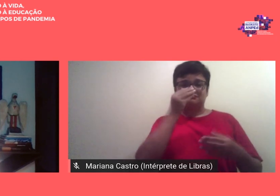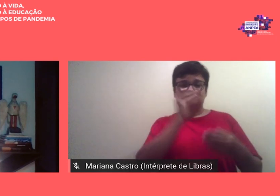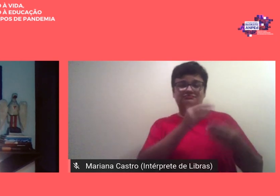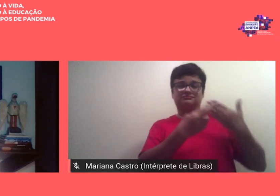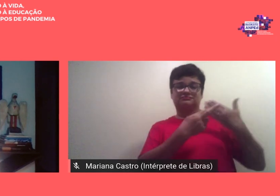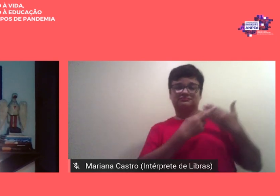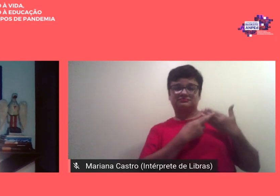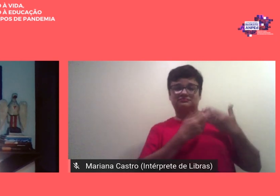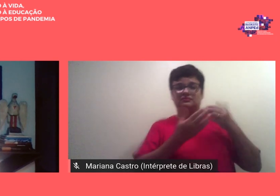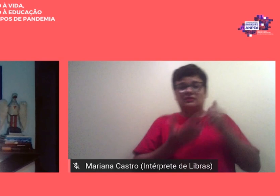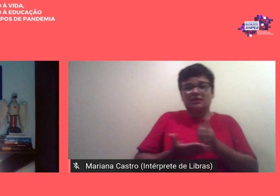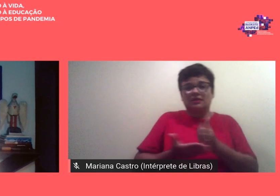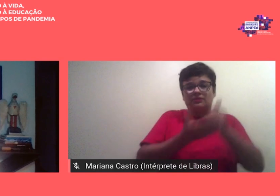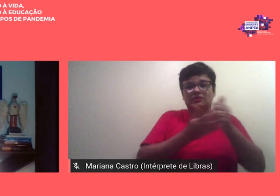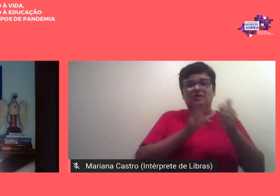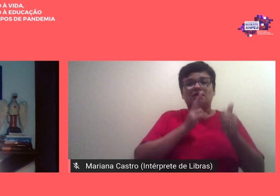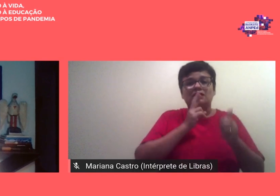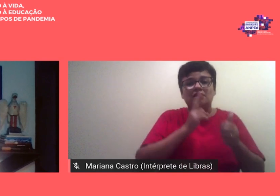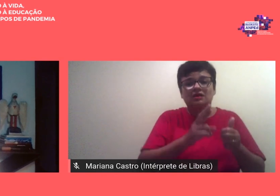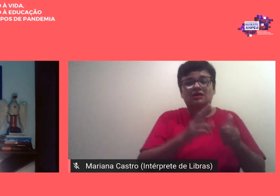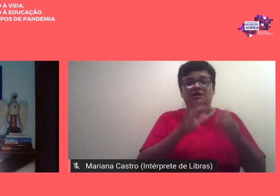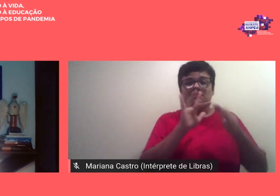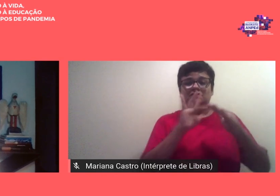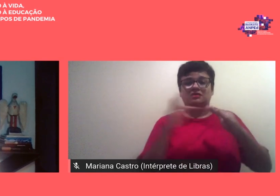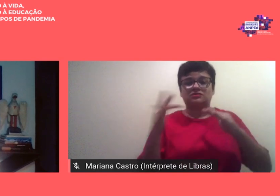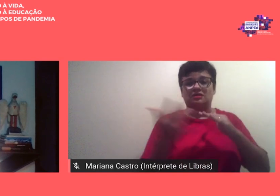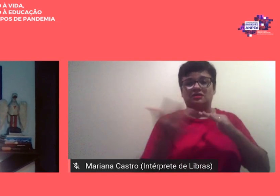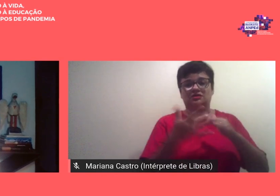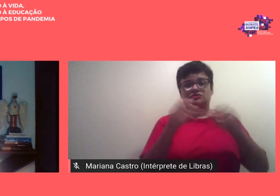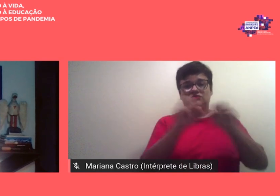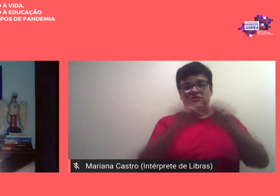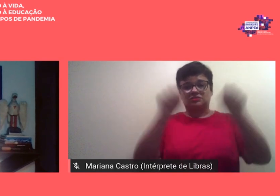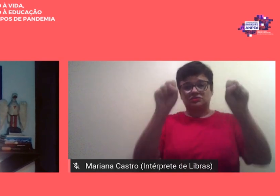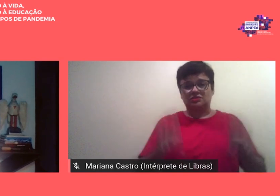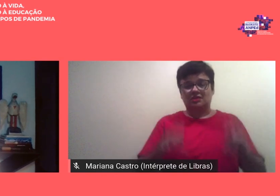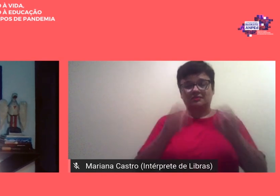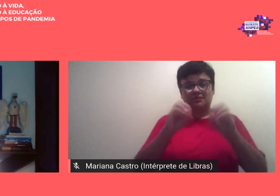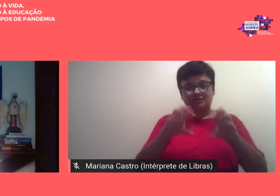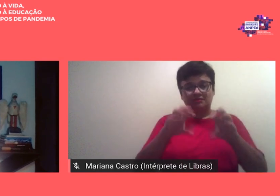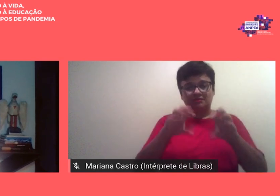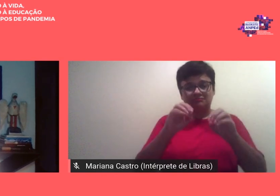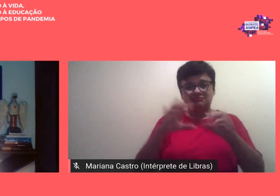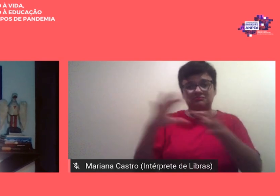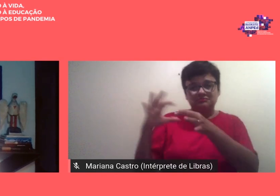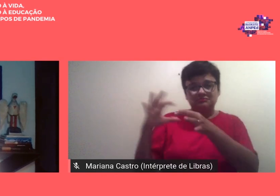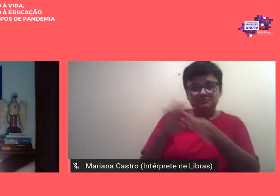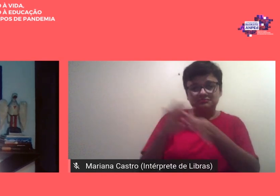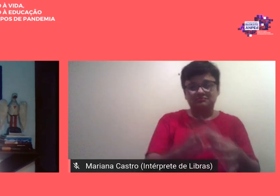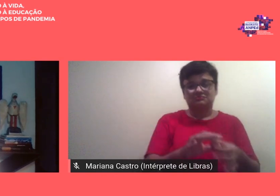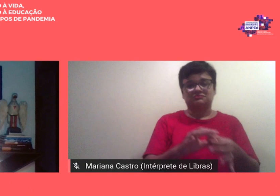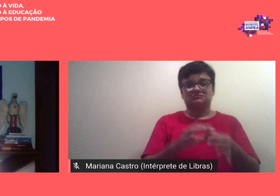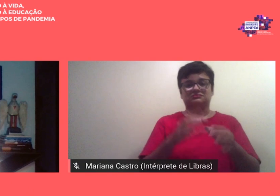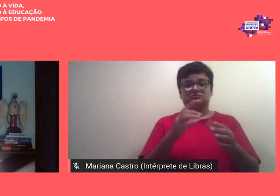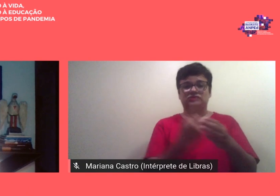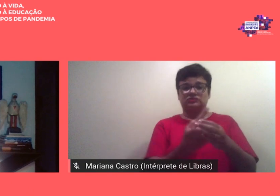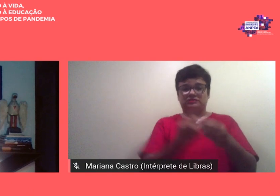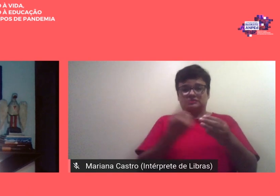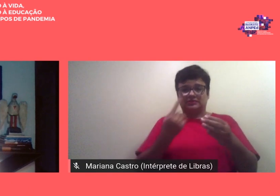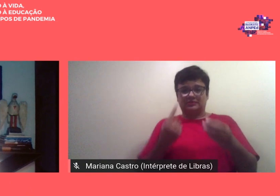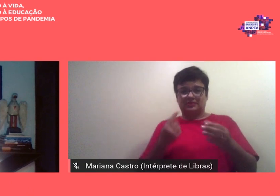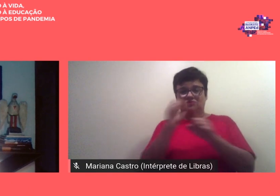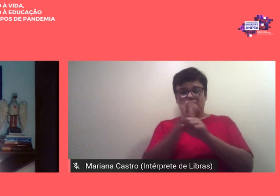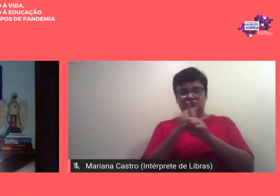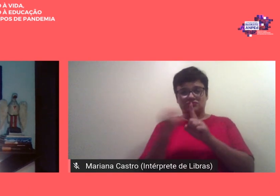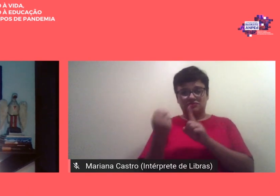apoiar respostas das redes e dos sistemas educacionais no contexto do distanciamento social e na